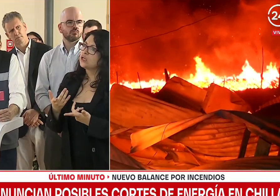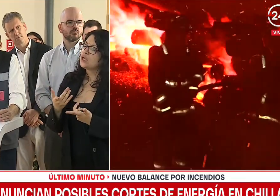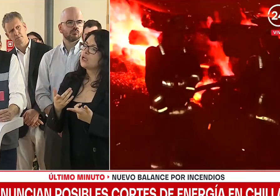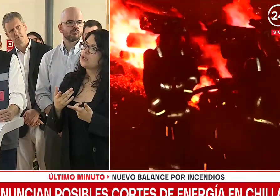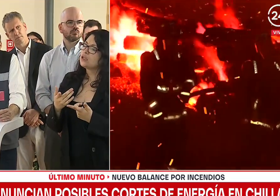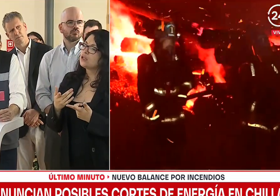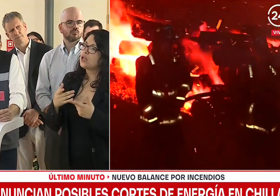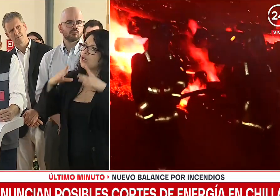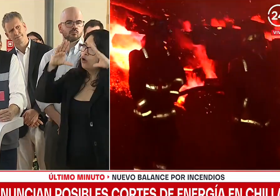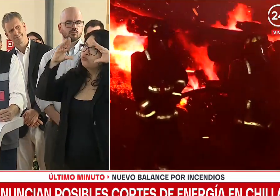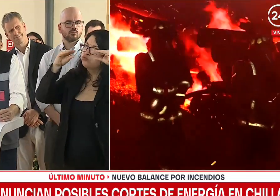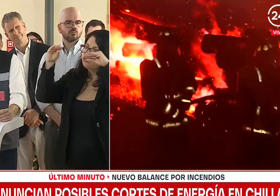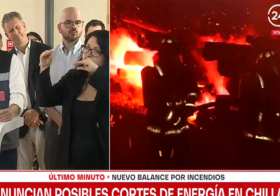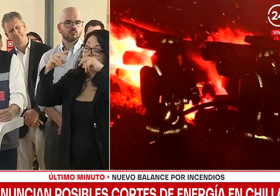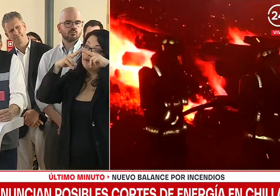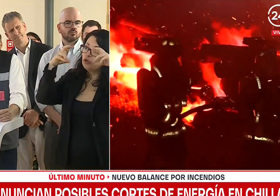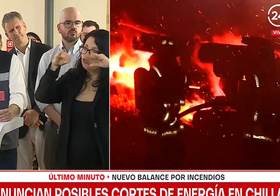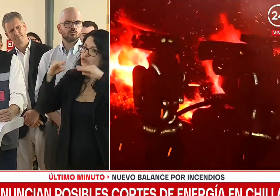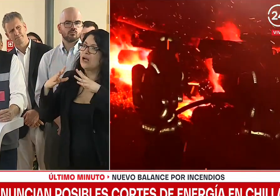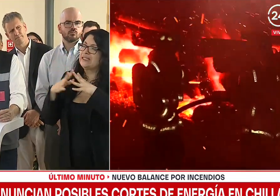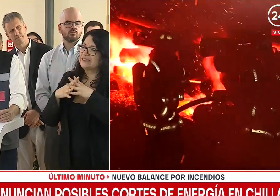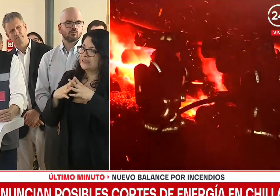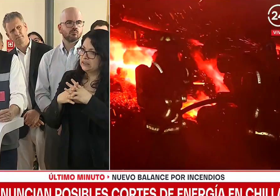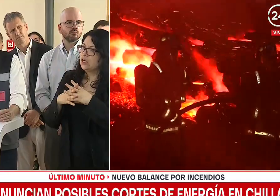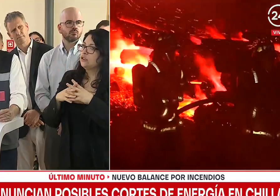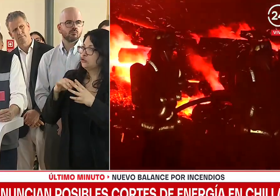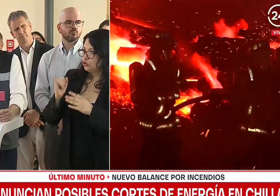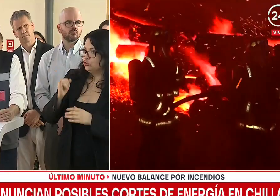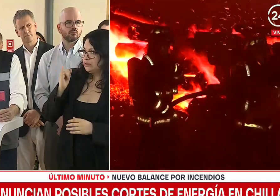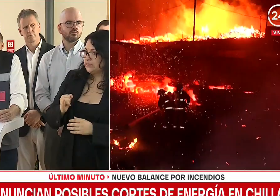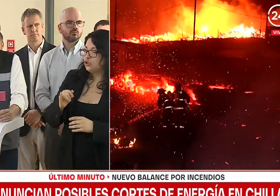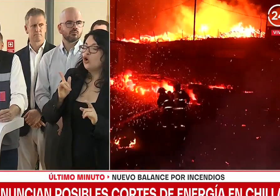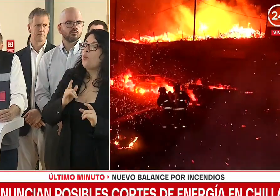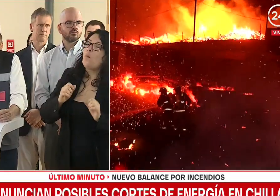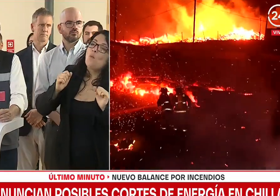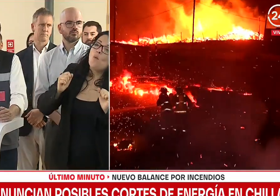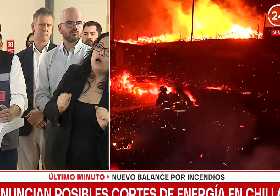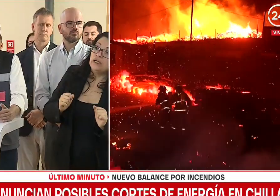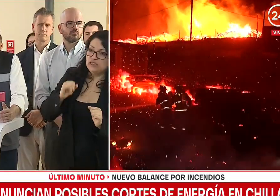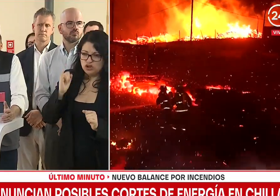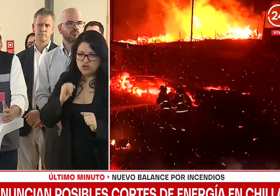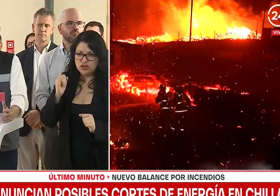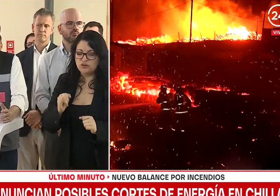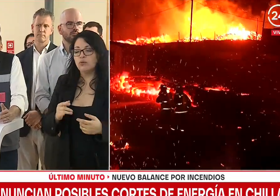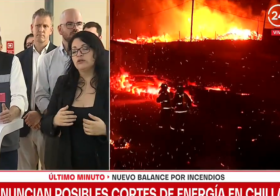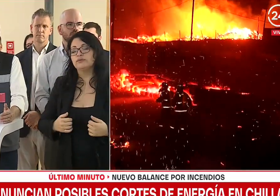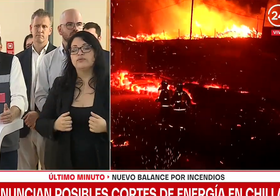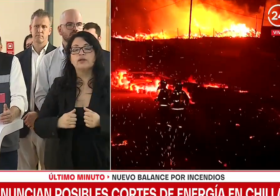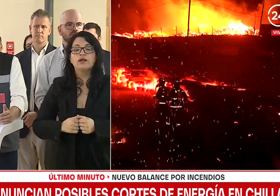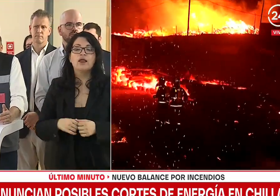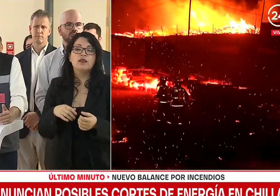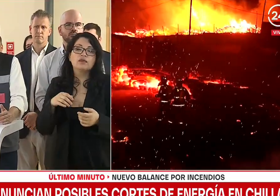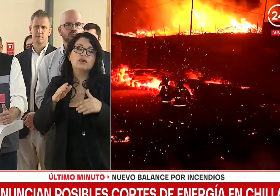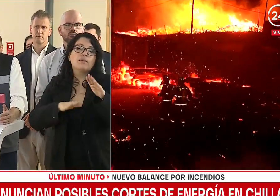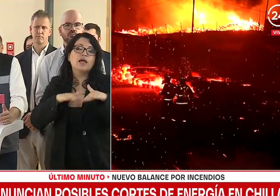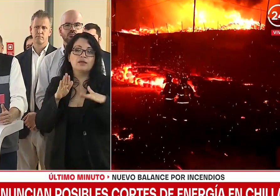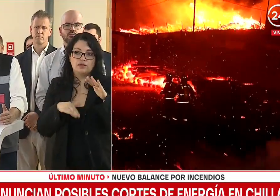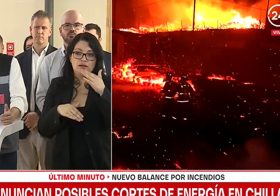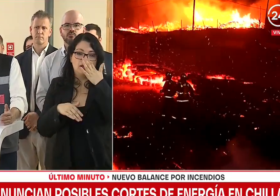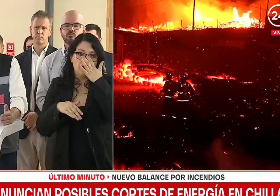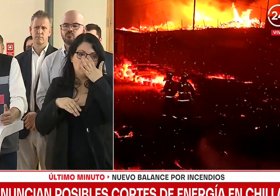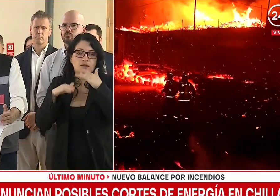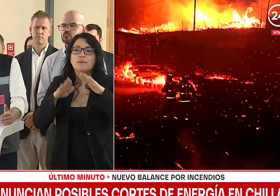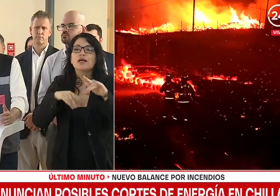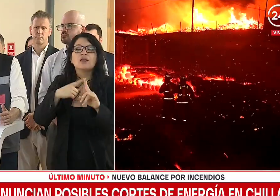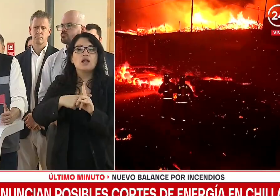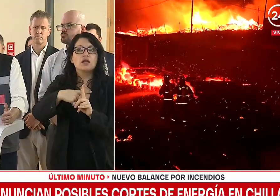de luz en localidades como Chillán van a producirse. No es que podrían producirse. Depende de las